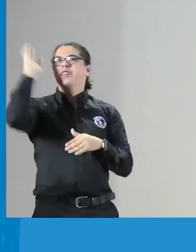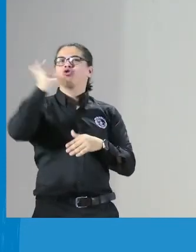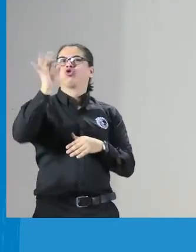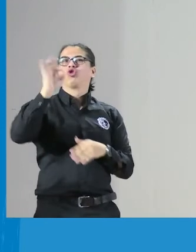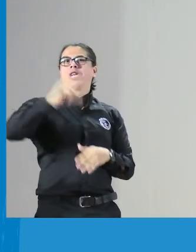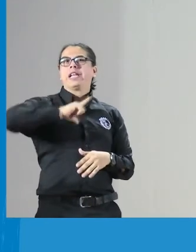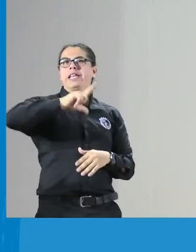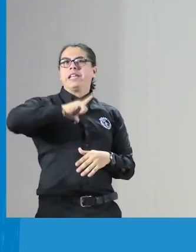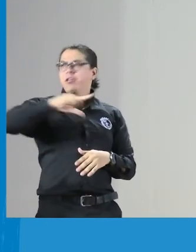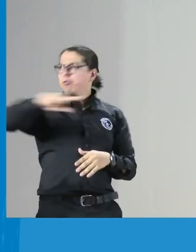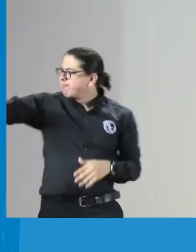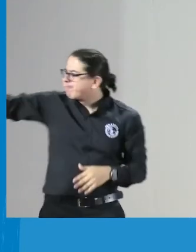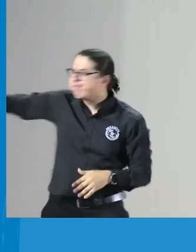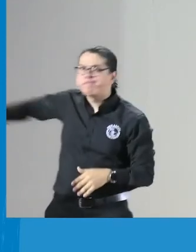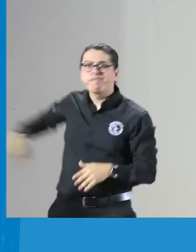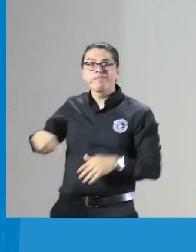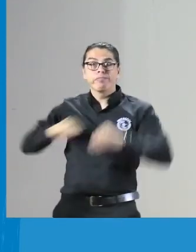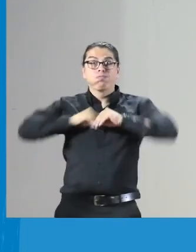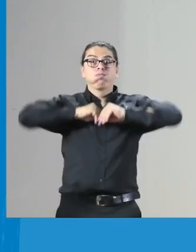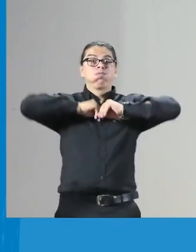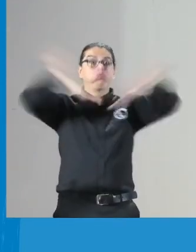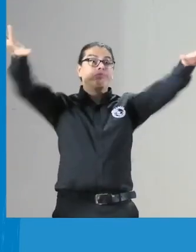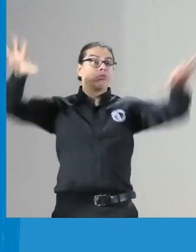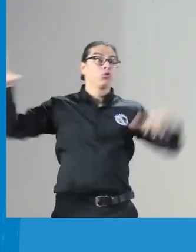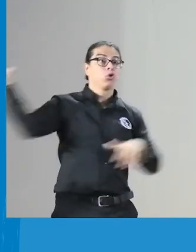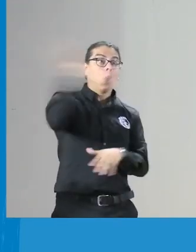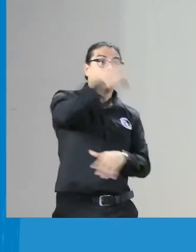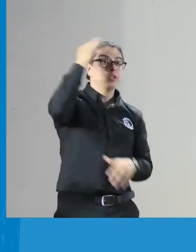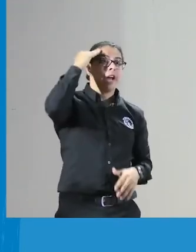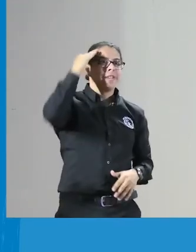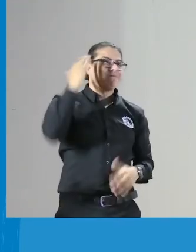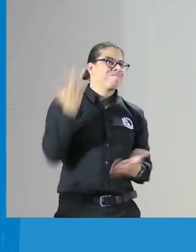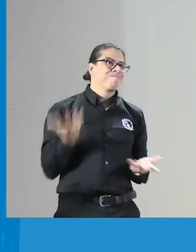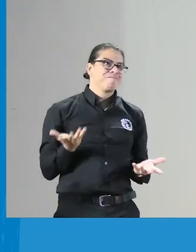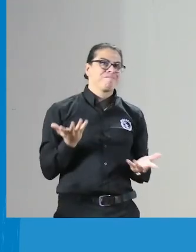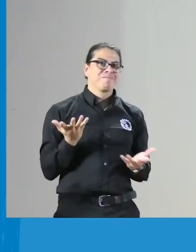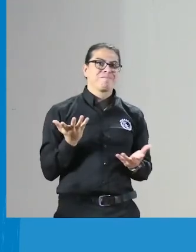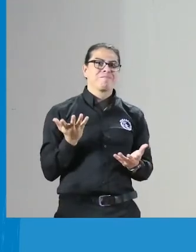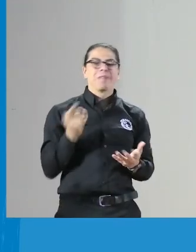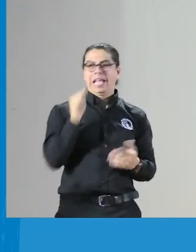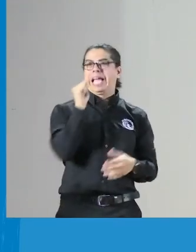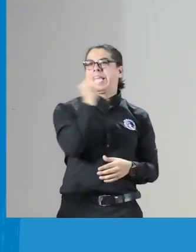sabían de esto sobre todo los líderes sotos lo conocían y todos lo sabían